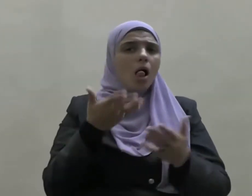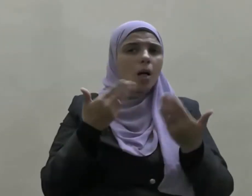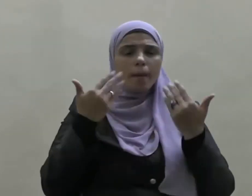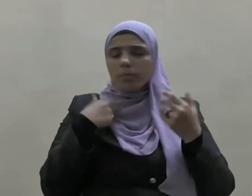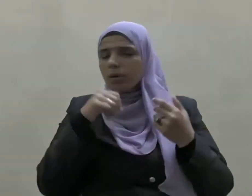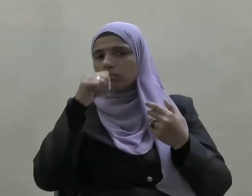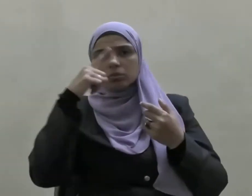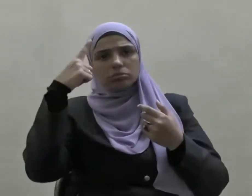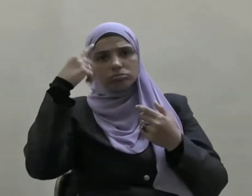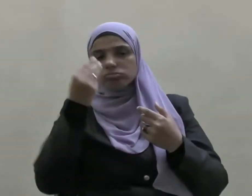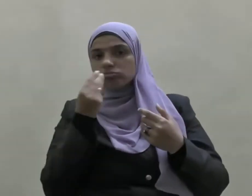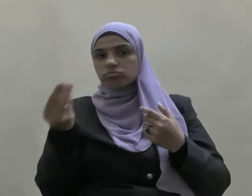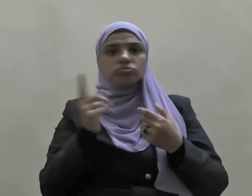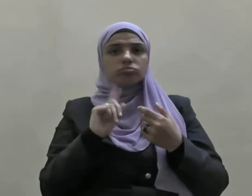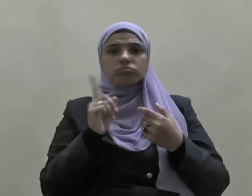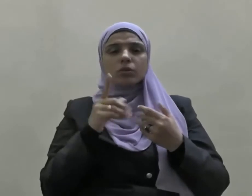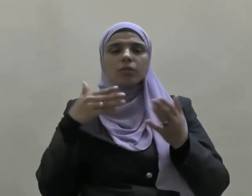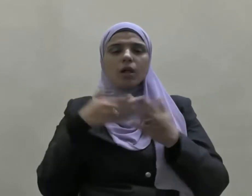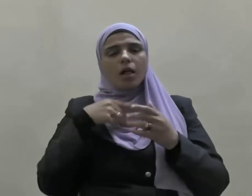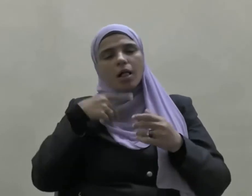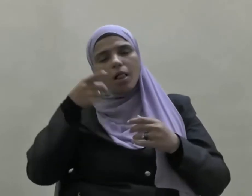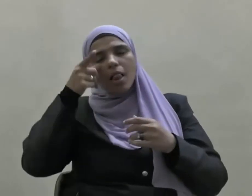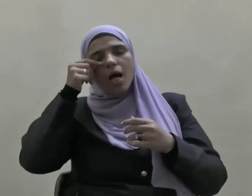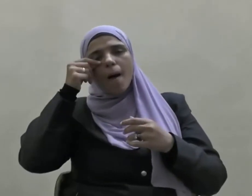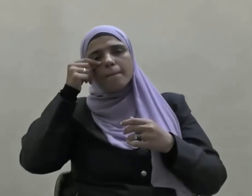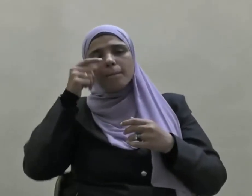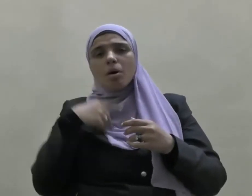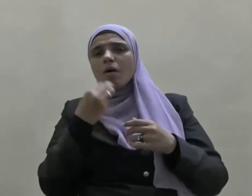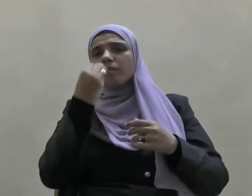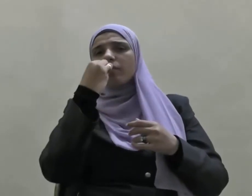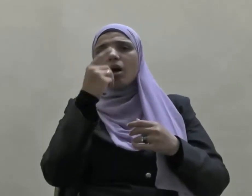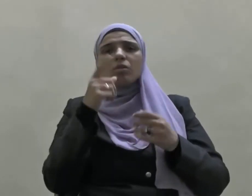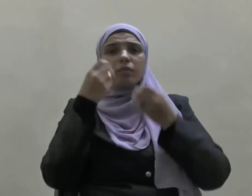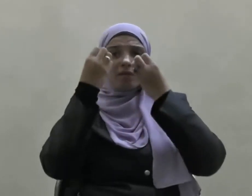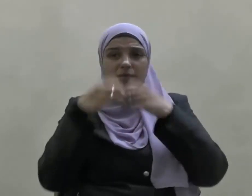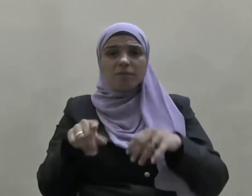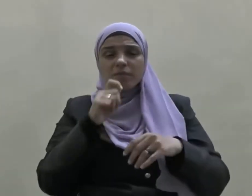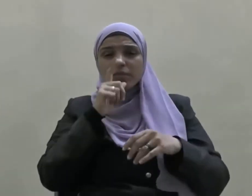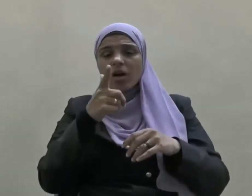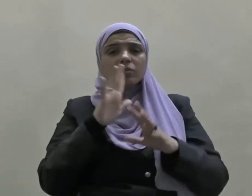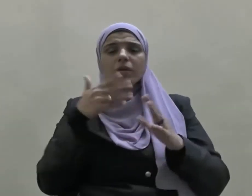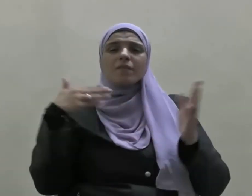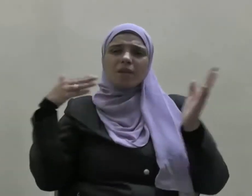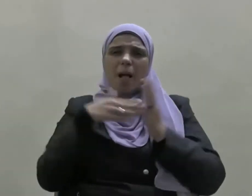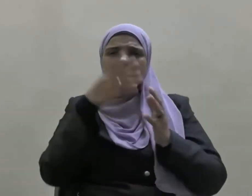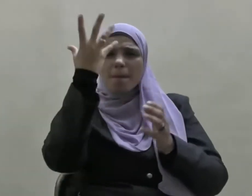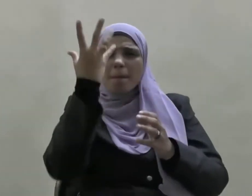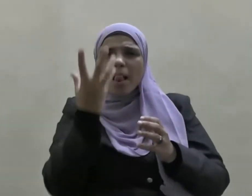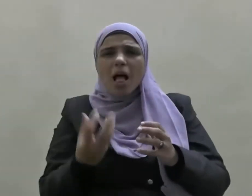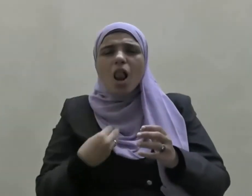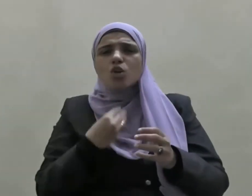فلم يعطوه فنام ولم يفطر فلما كان وقت السحر